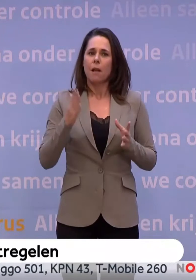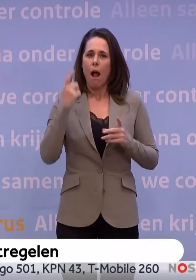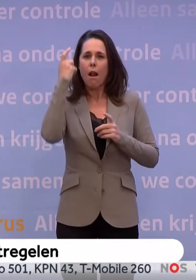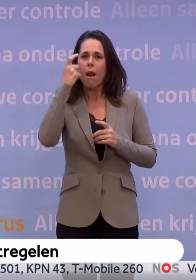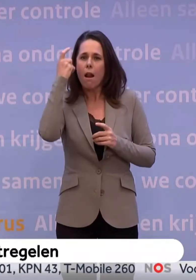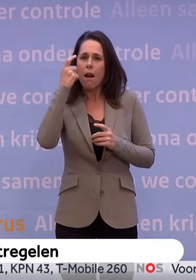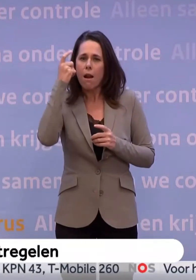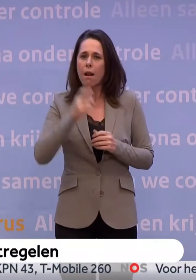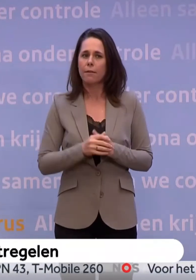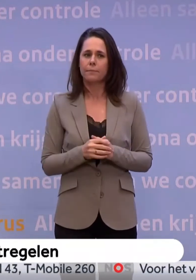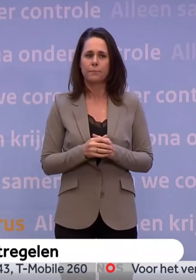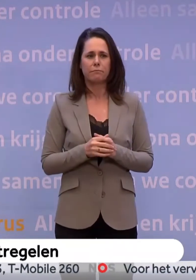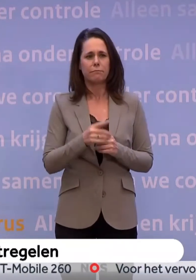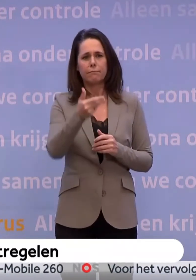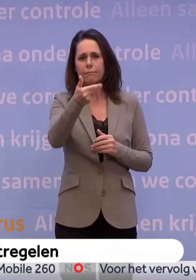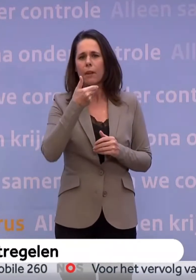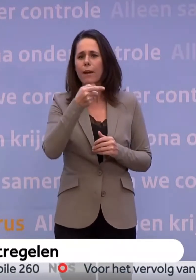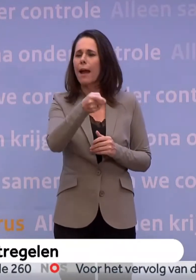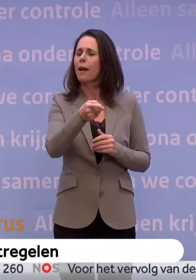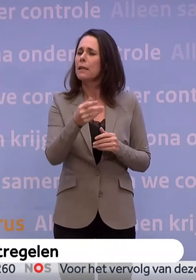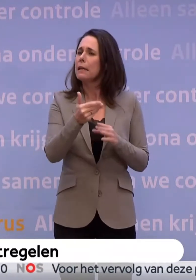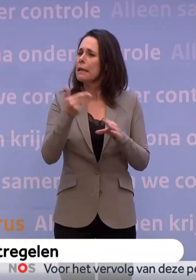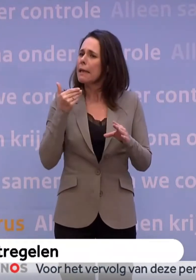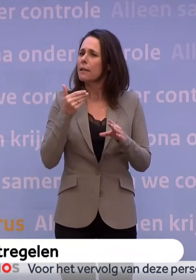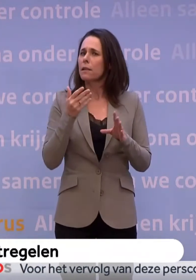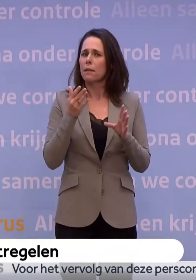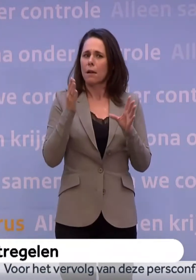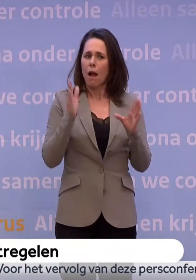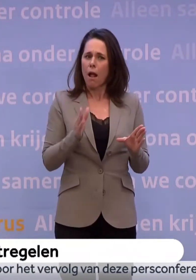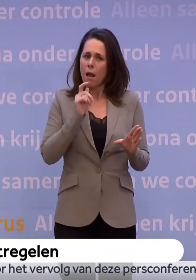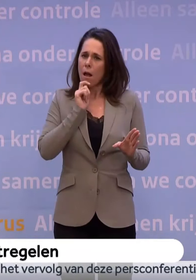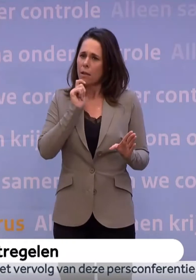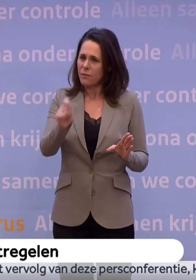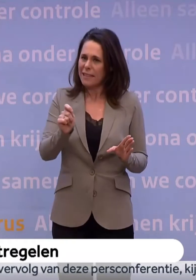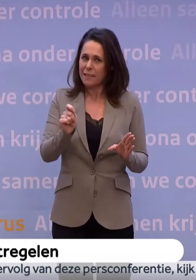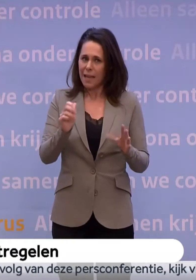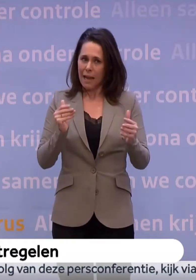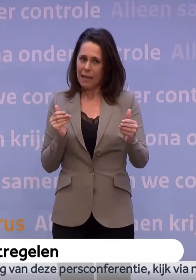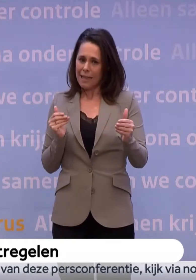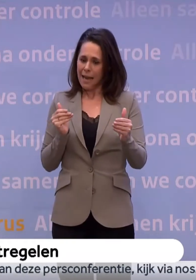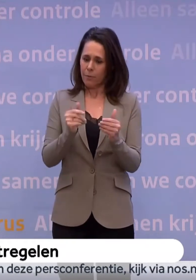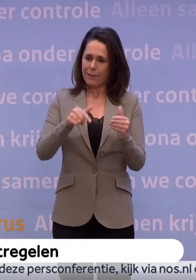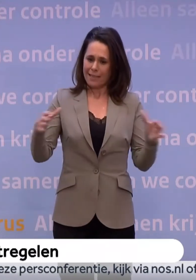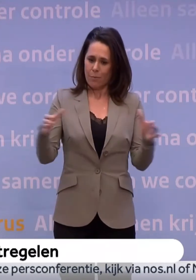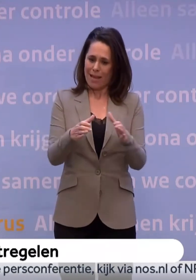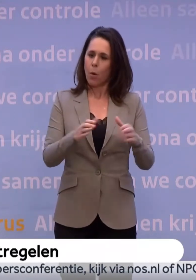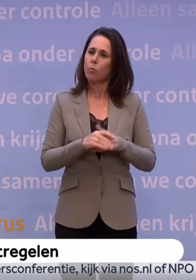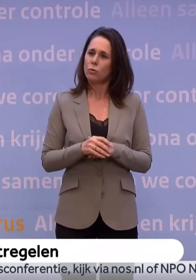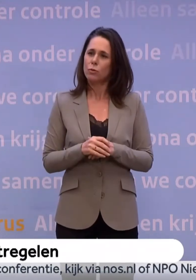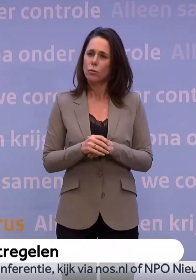nadenken. Eerder vandaag lekte er een OMT-advies uit, eigenlijk in aanloop naar deze bijeenkomst die u had.